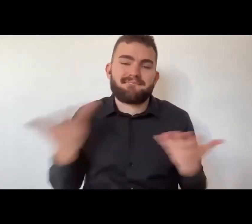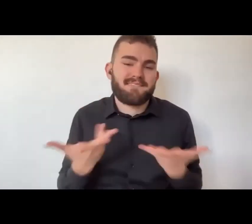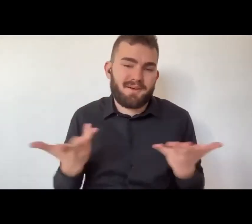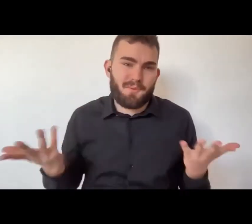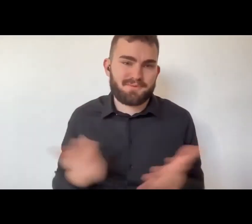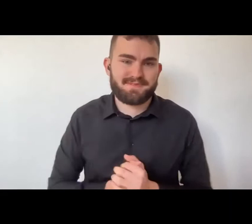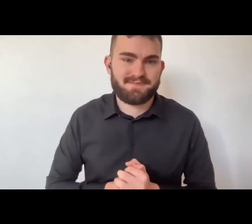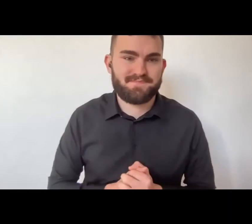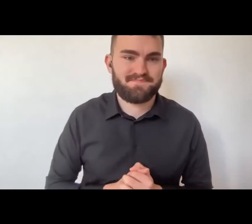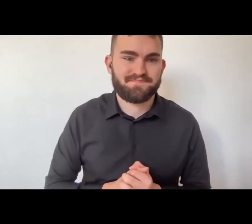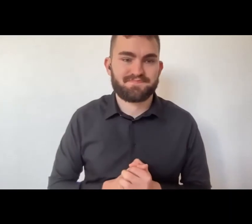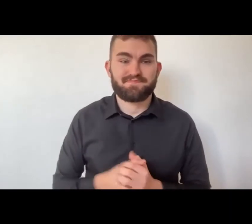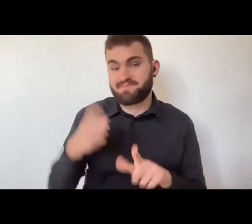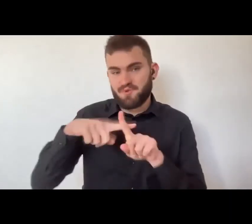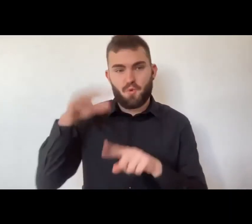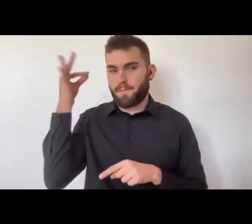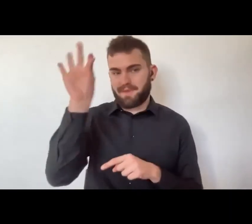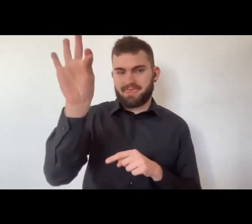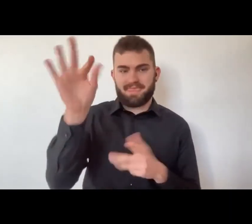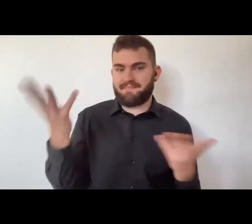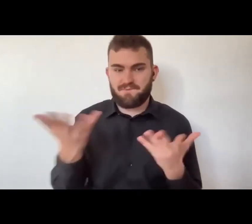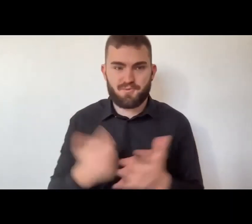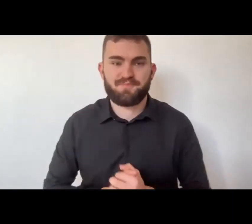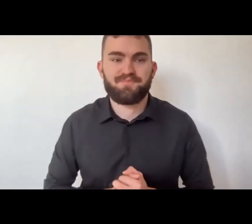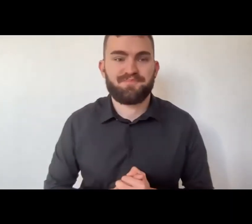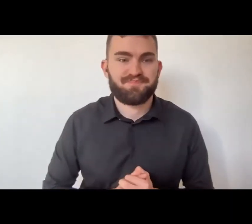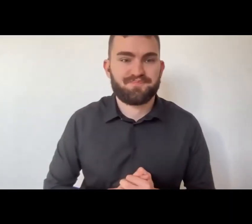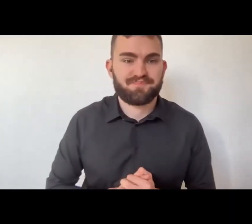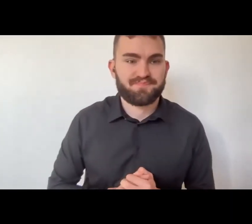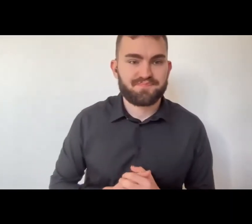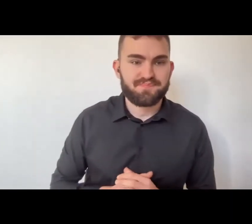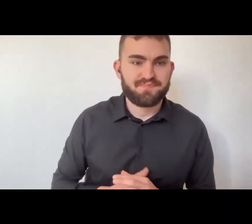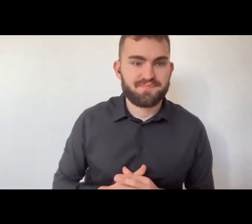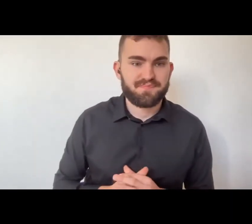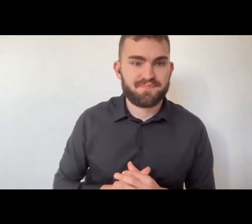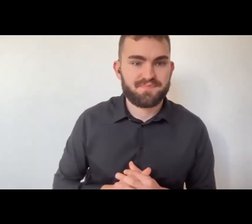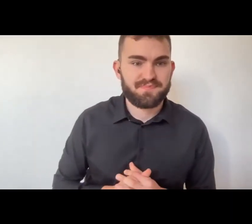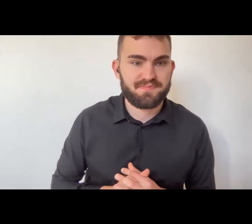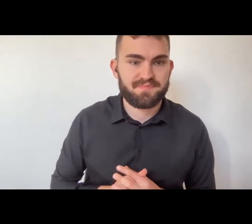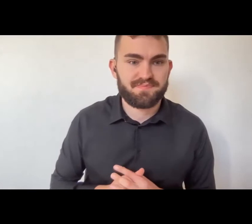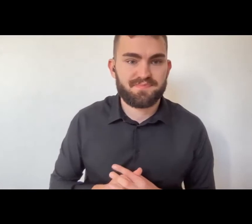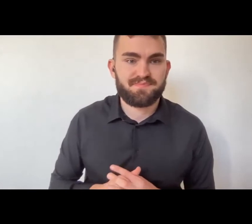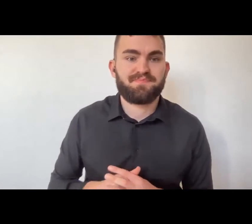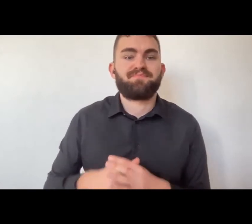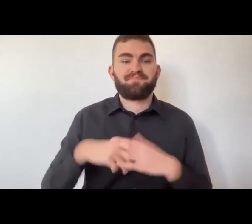'arte. E questo dipende anche da come noi la esprimiamo o la viviamo.